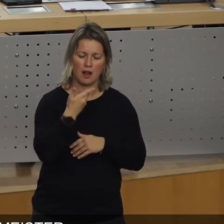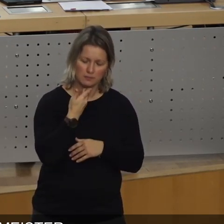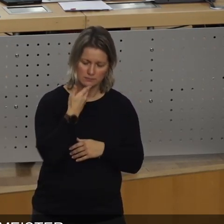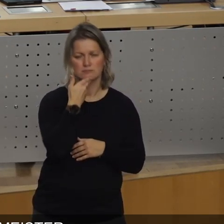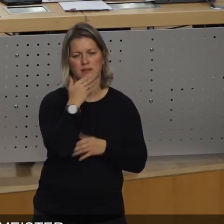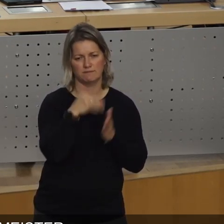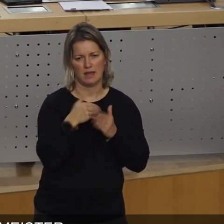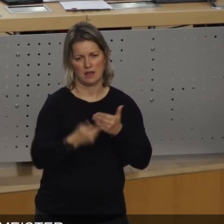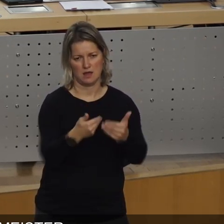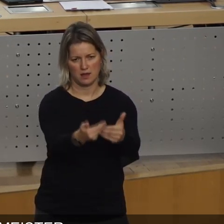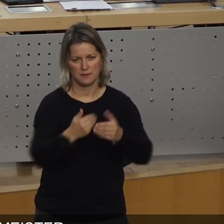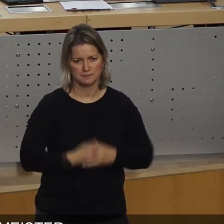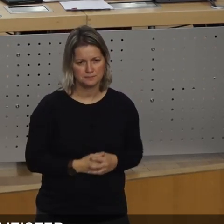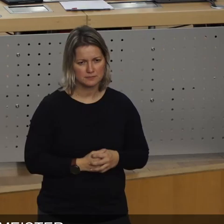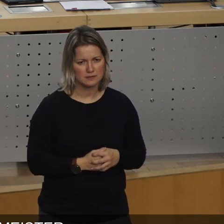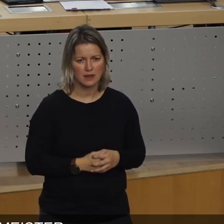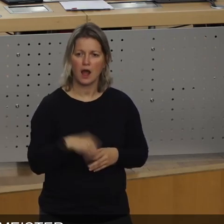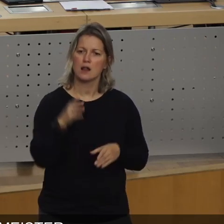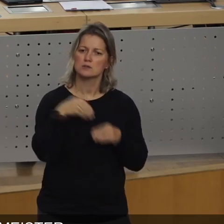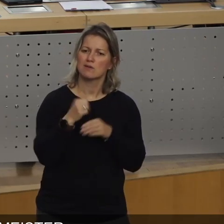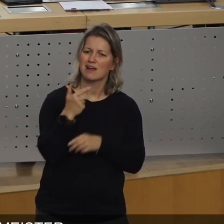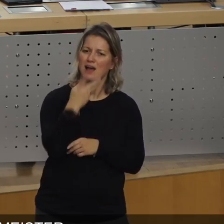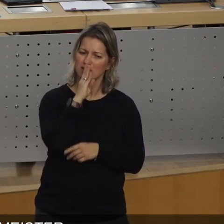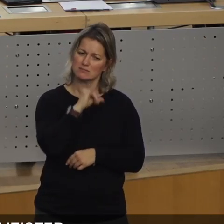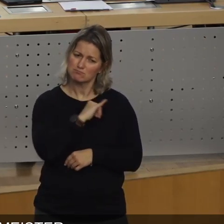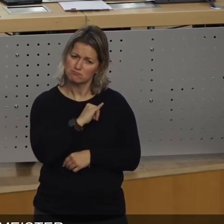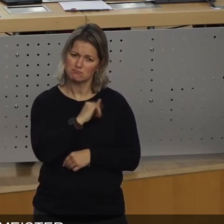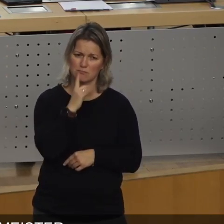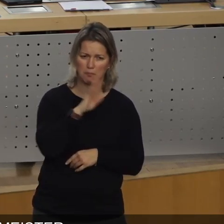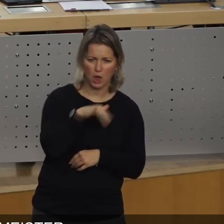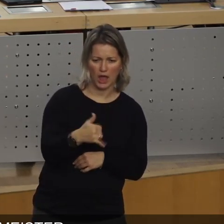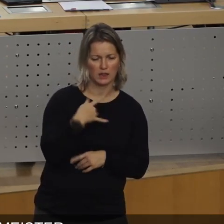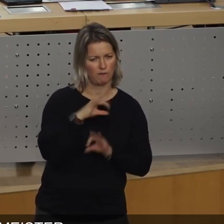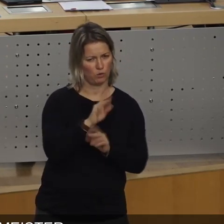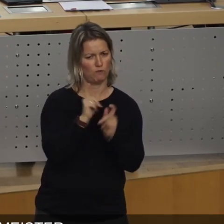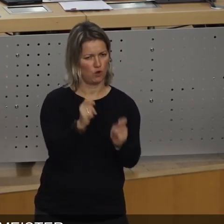werden die spannendsten Projekte Ihnen vorschlagen zur Fortführung. Vielen Dank.